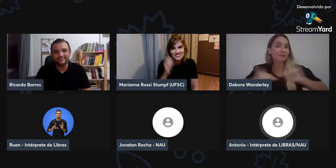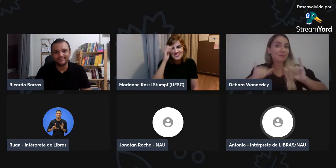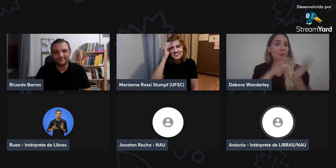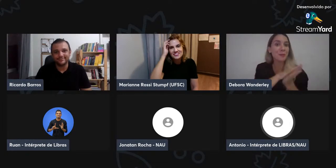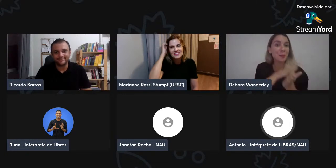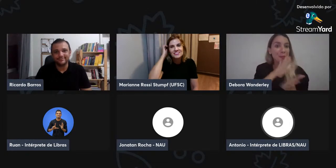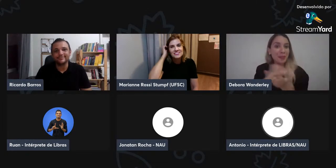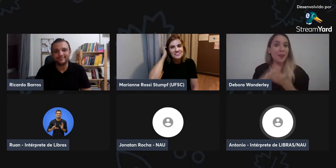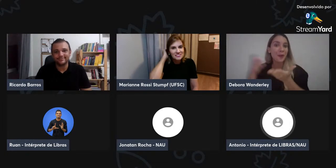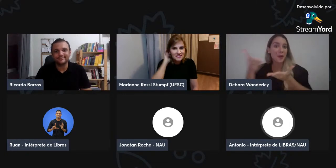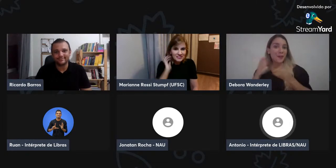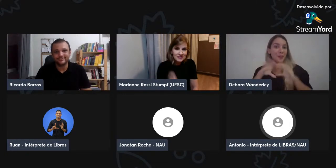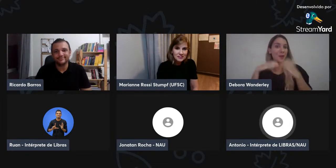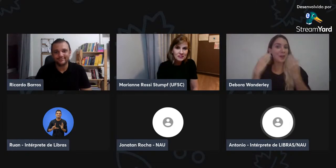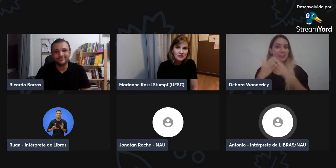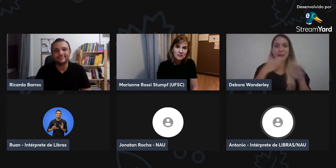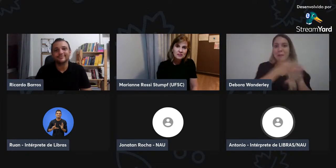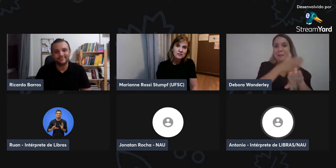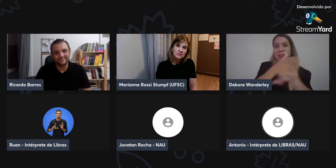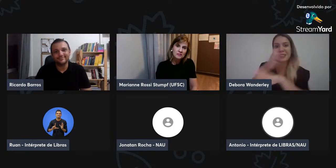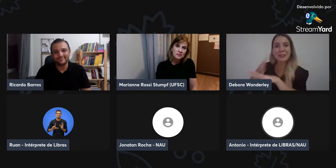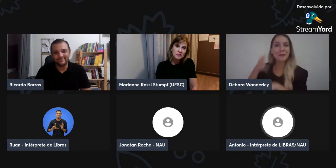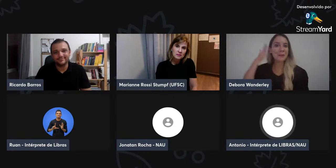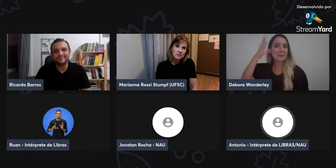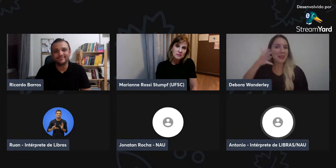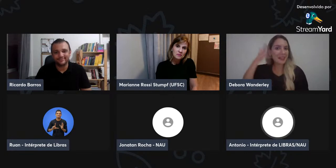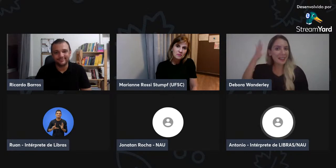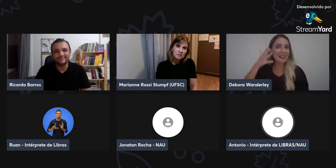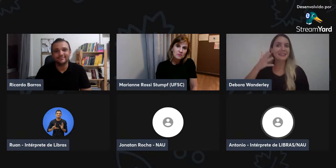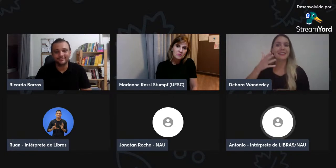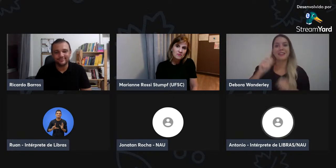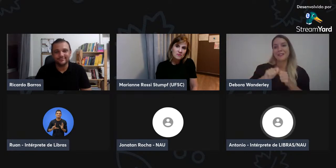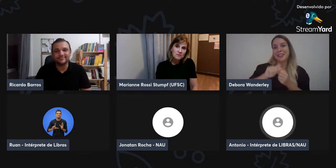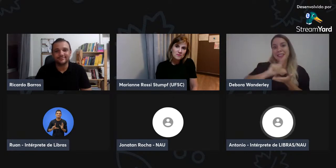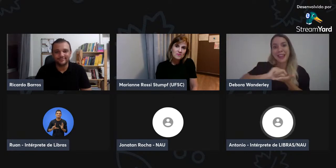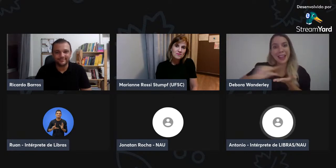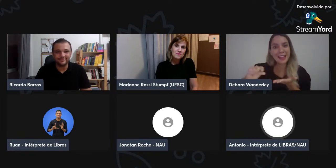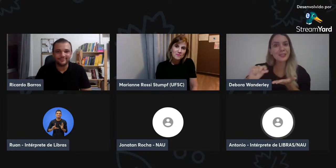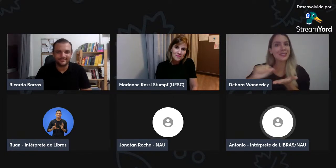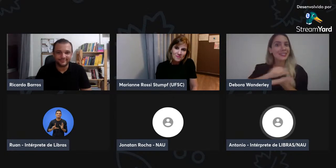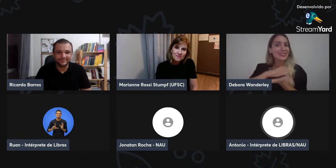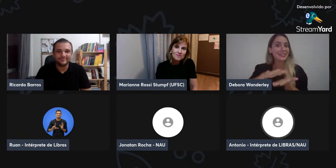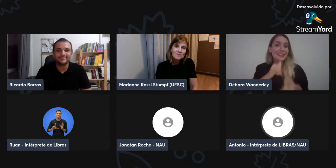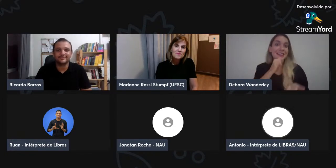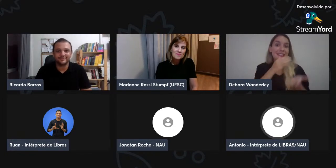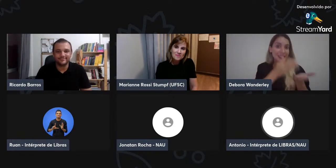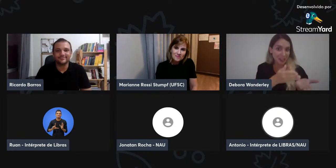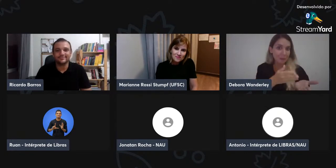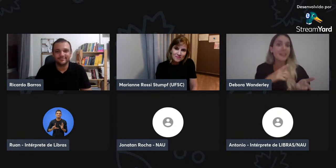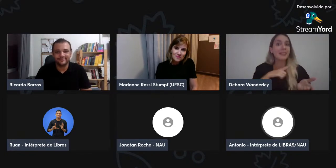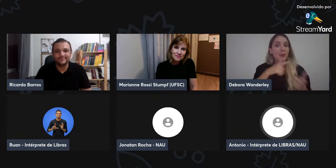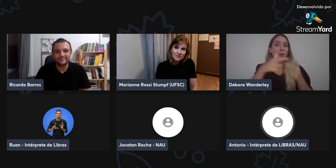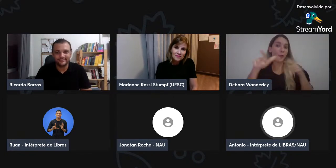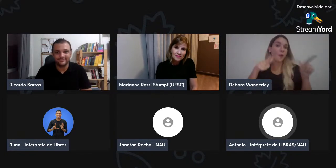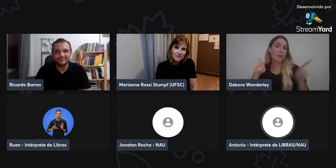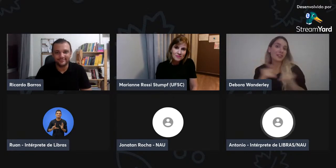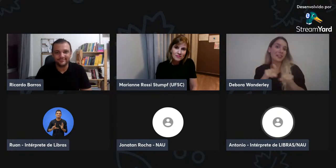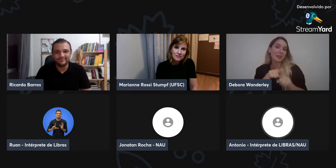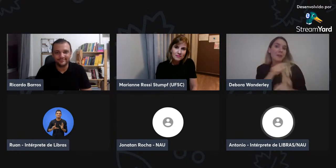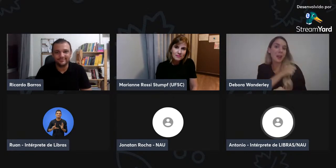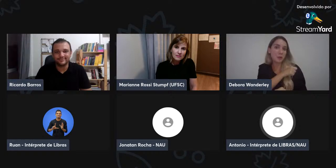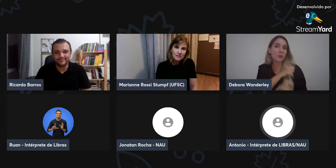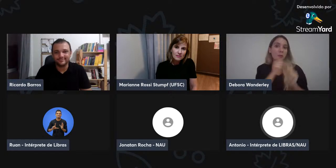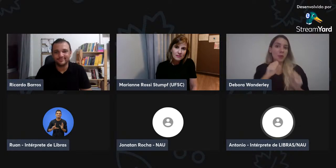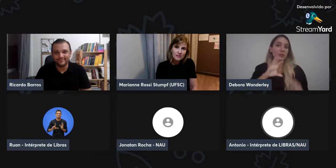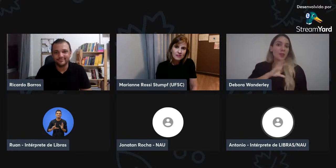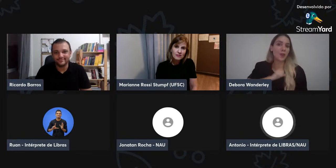alunos no Letras Libras, por exemplo, que eles divulgam, fazem conflitos em congresso, tudo mais, participam, gostam das palestras, tudo mais. Então, assim, são alunos